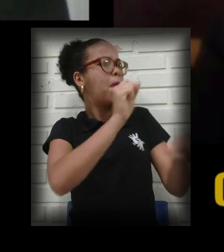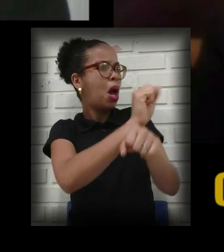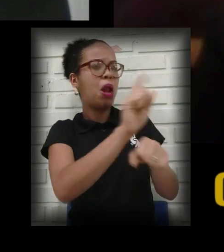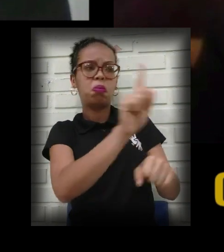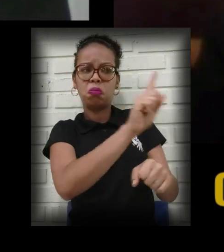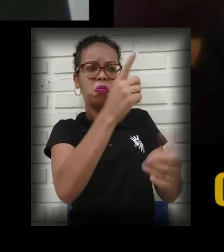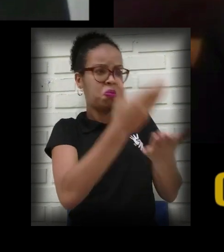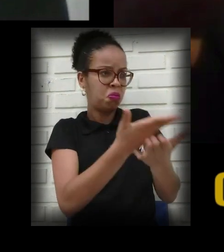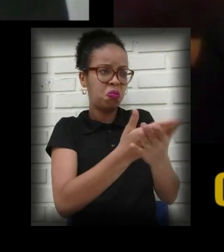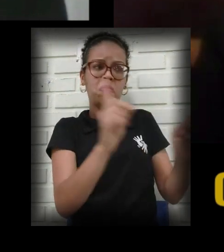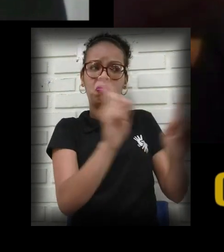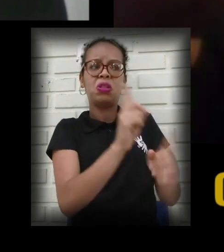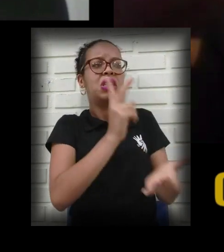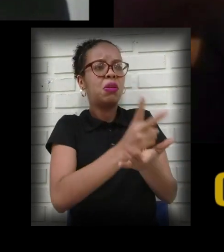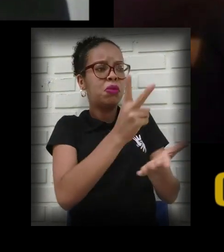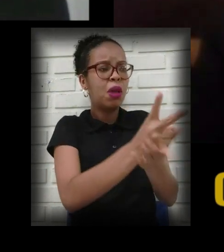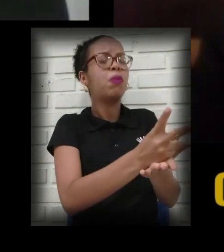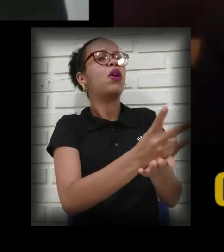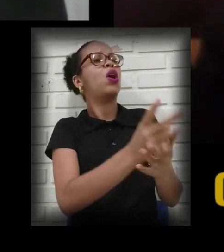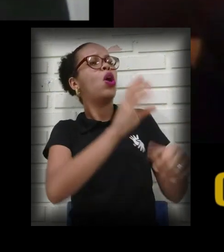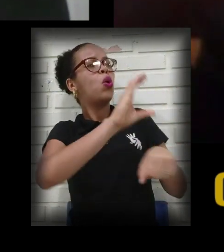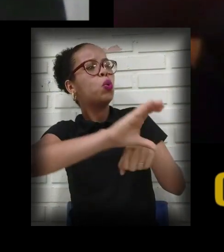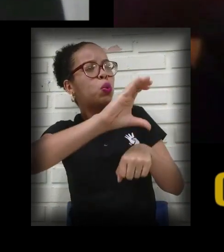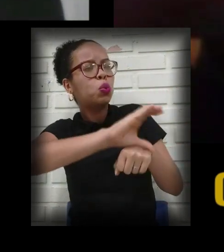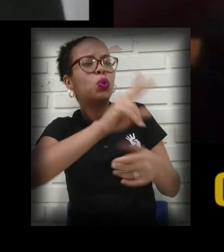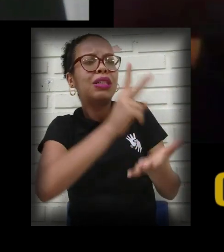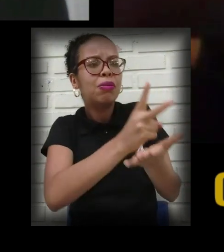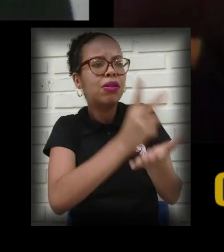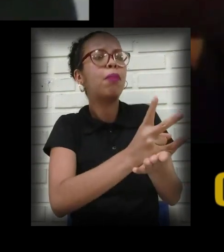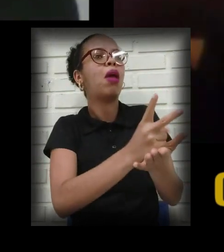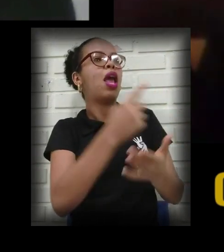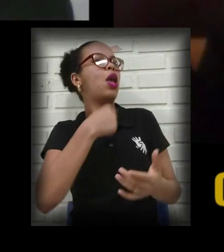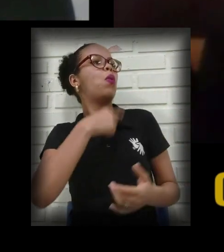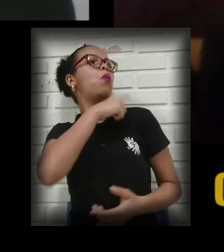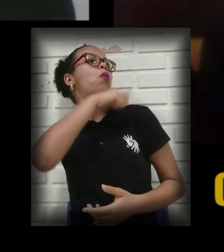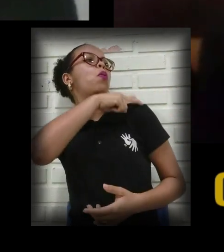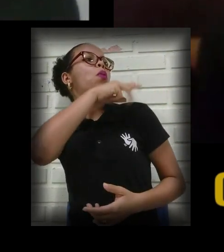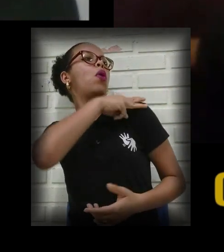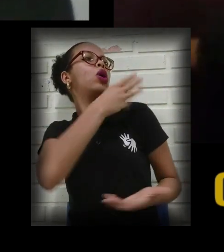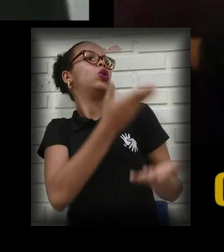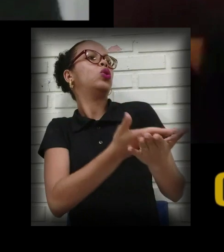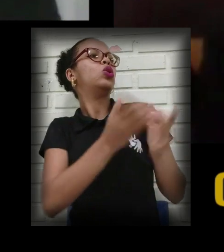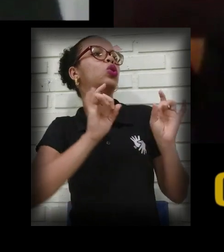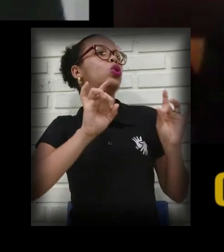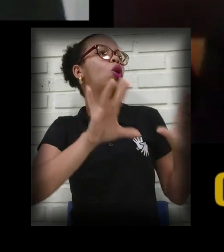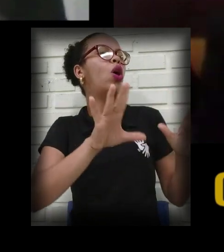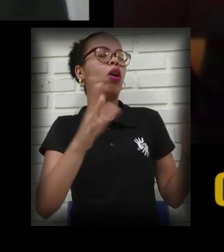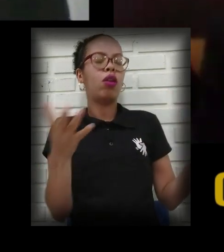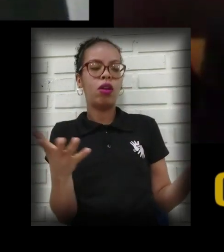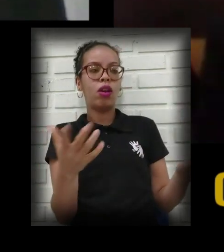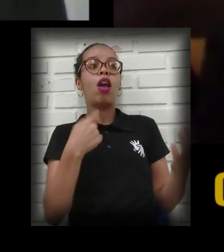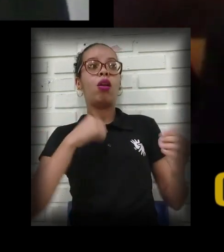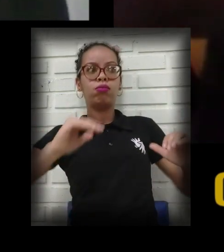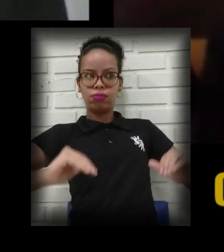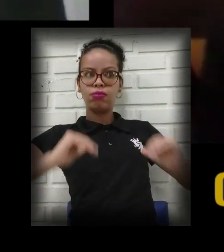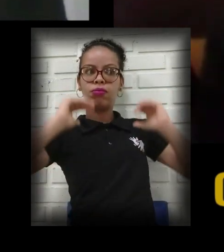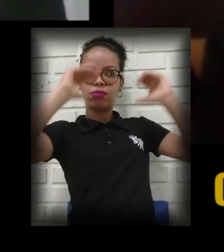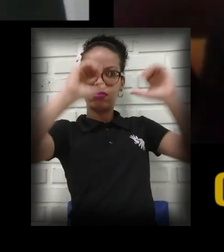terminei a graduação agora, porque assim, não adianta eu apenas ser nível médio para trabalhar numa área que eu, vamos supor, vou ser